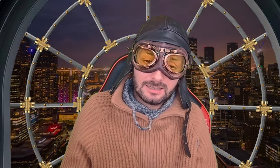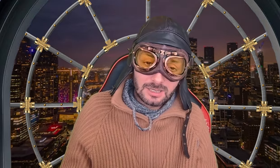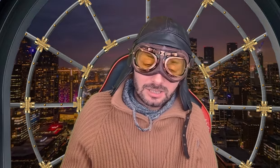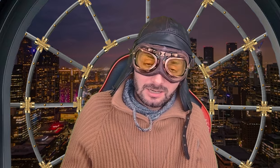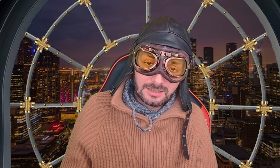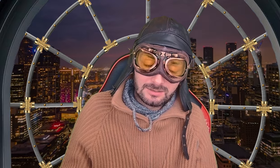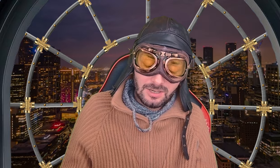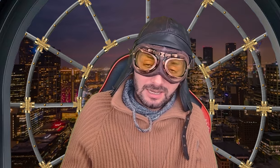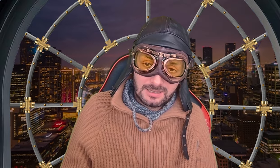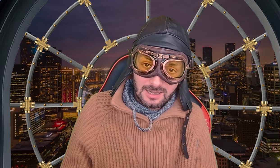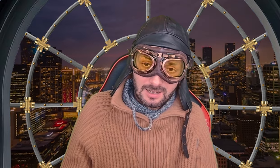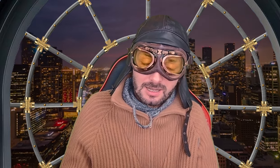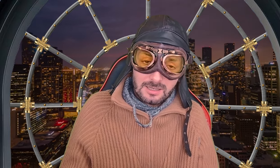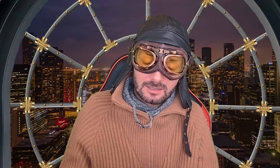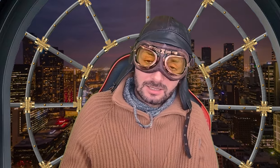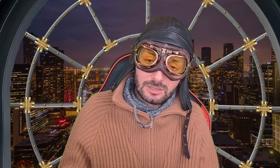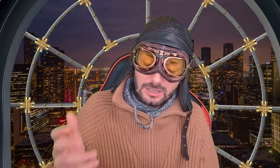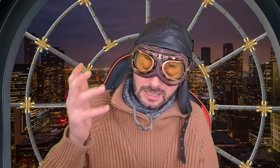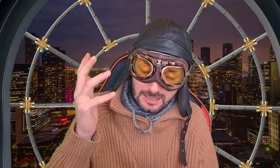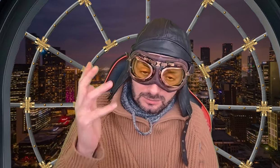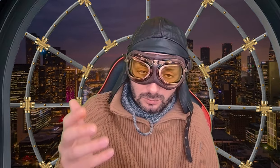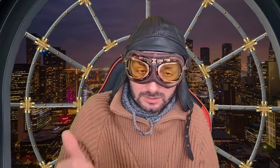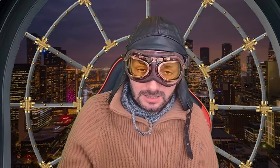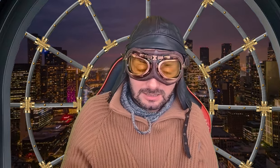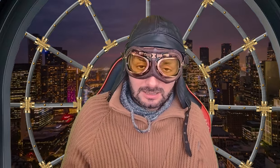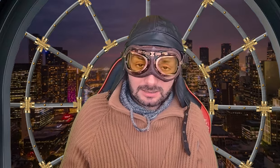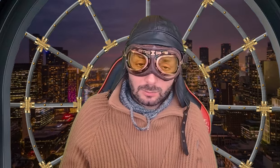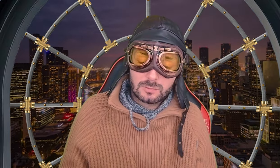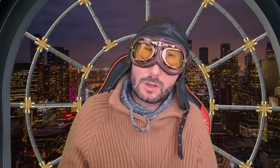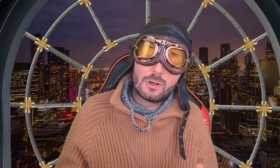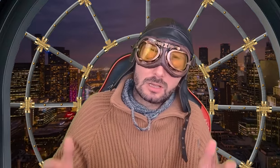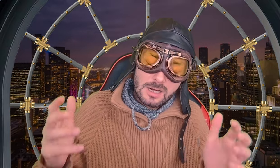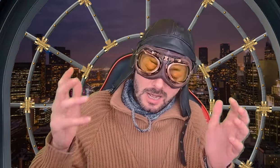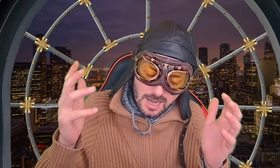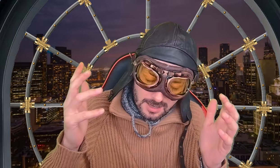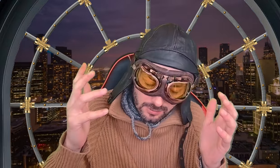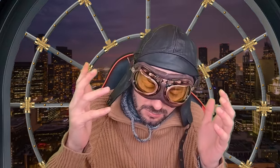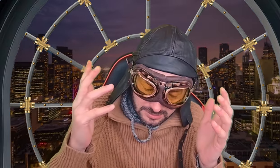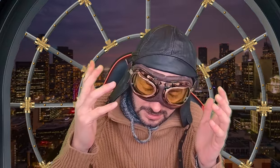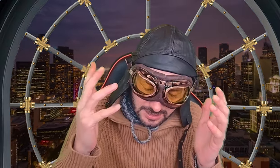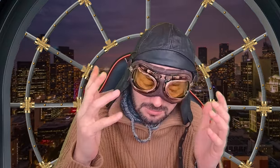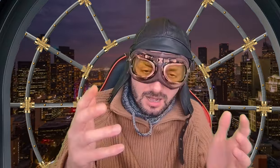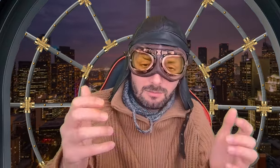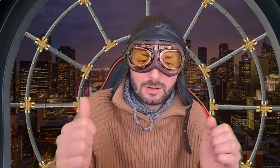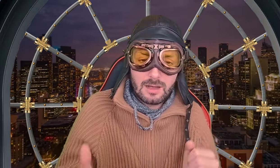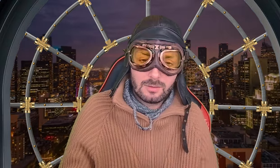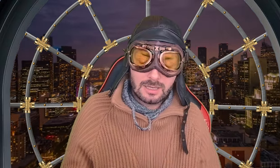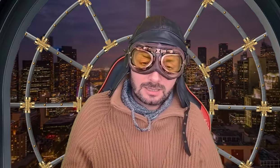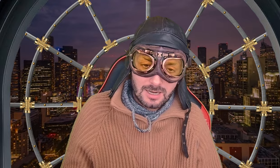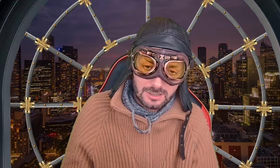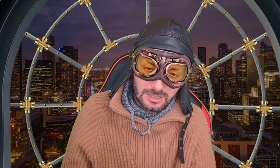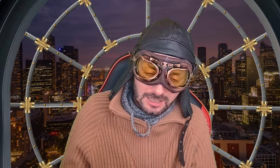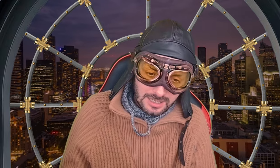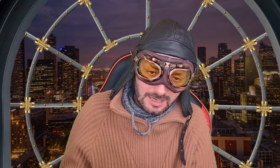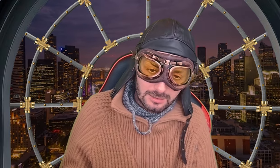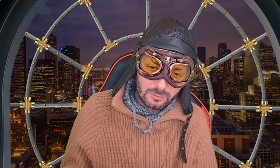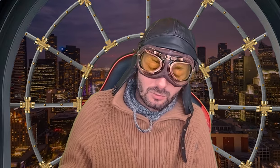države svijeta. Znači, rezolucija će da se usvoji, onda, naravno, Bosna ima pravo da traži ratnu